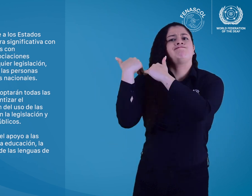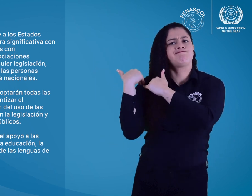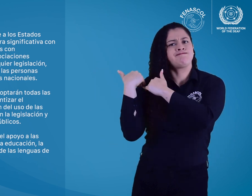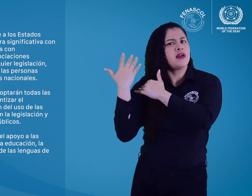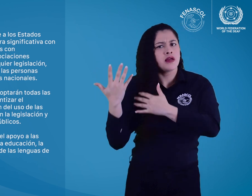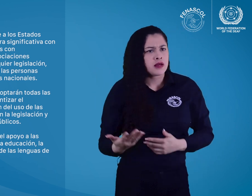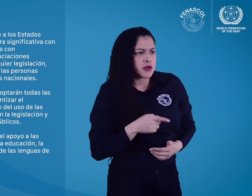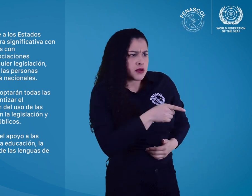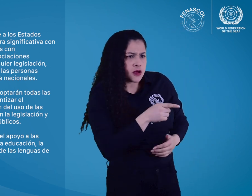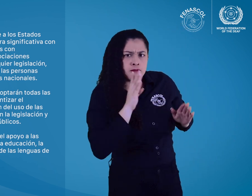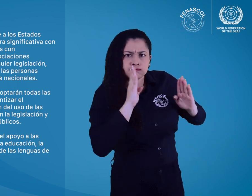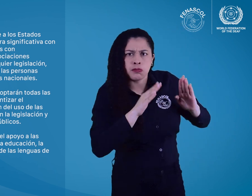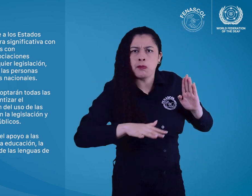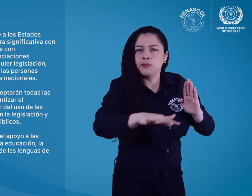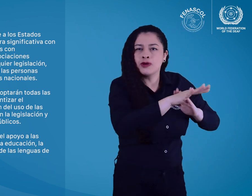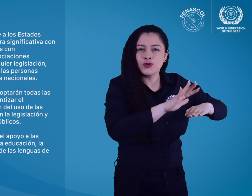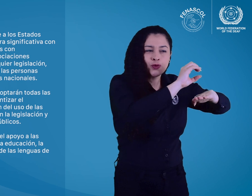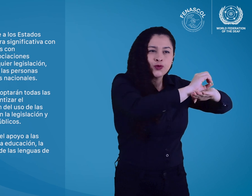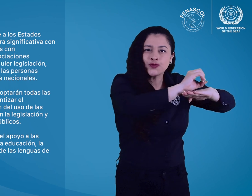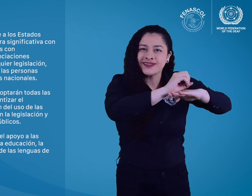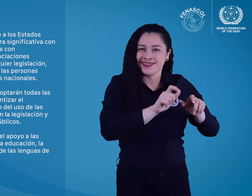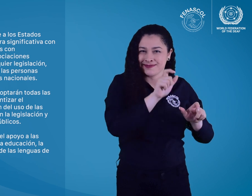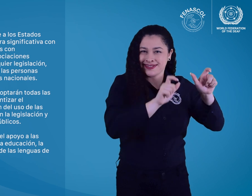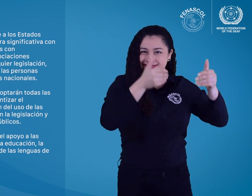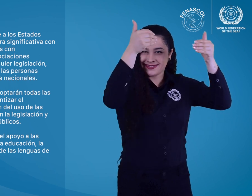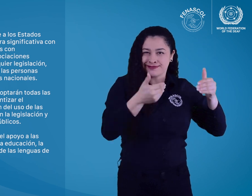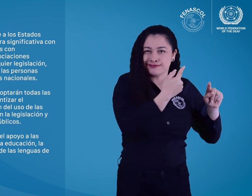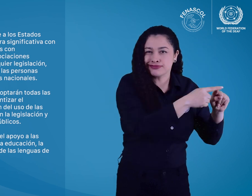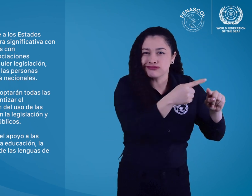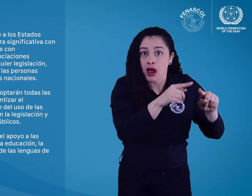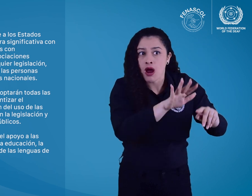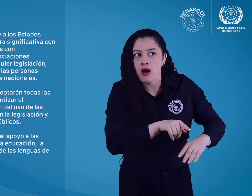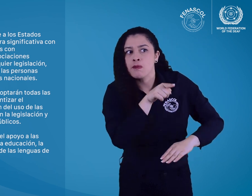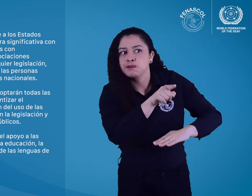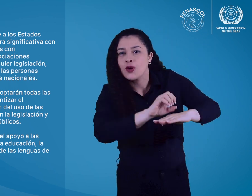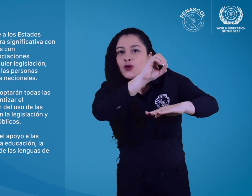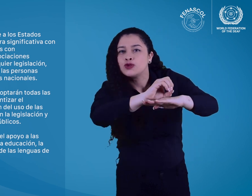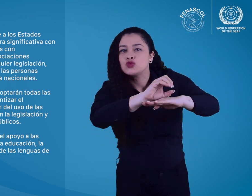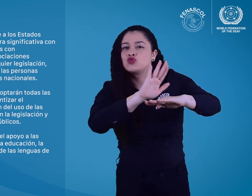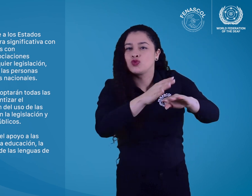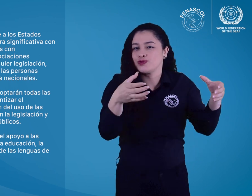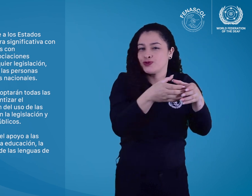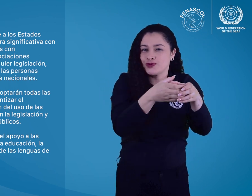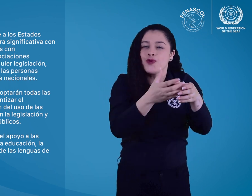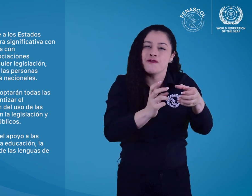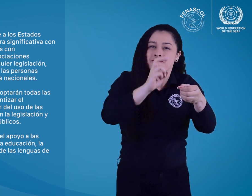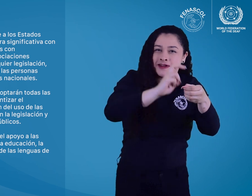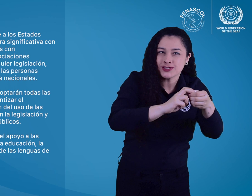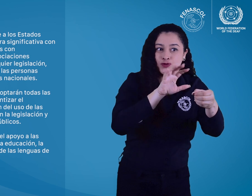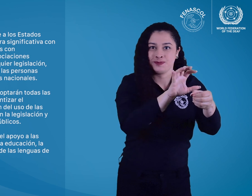partes que colaboren de manera significativa con las organizaciones de personas con discapacidad, incluidas